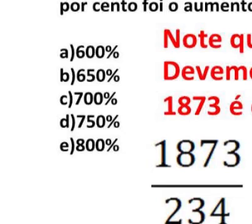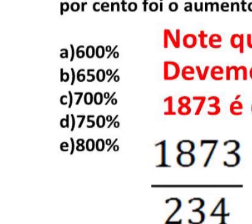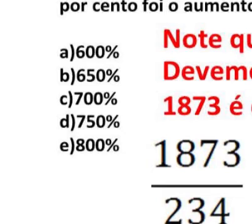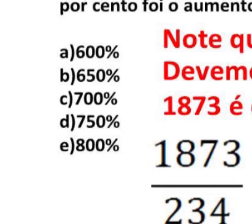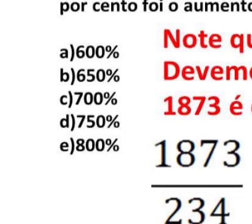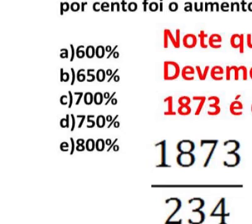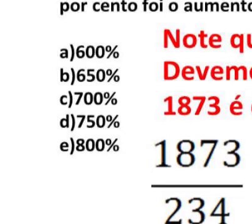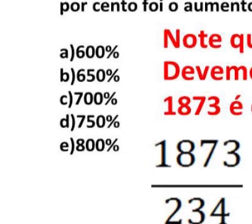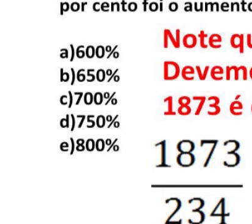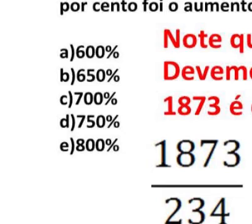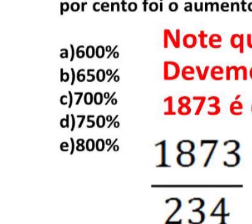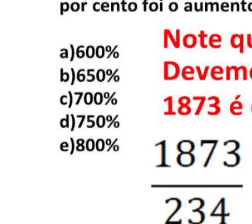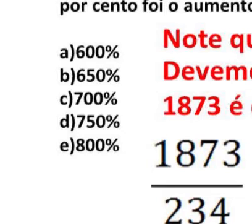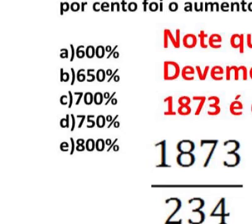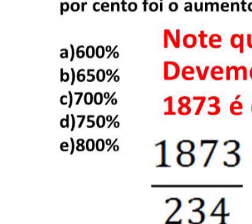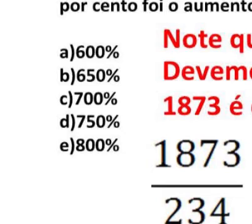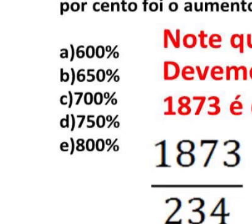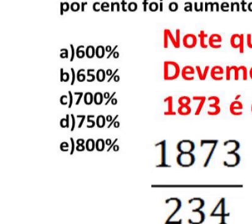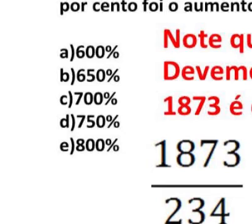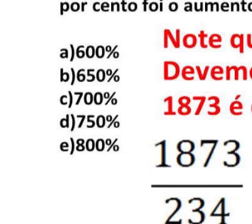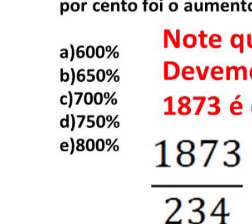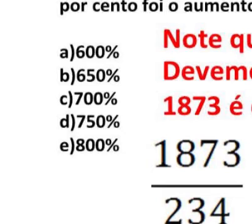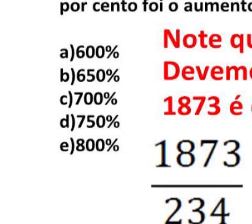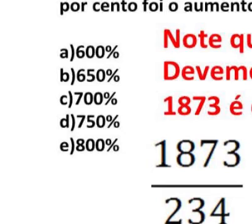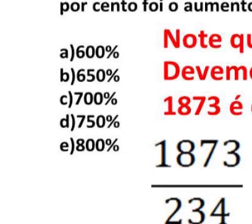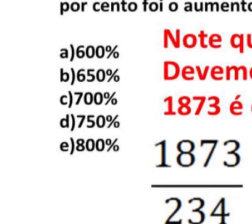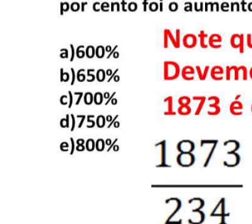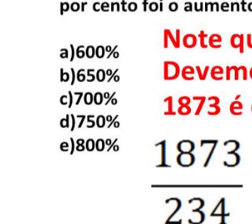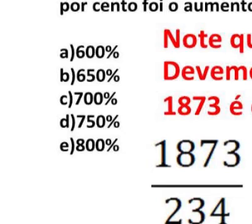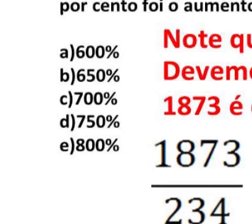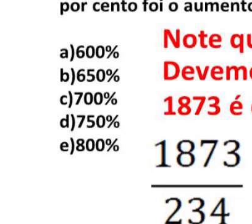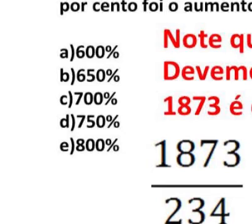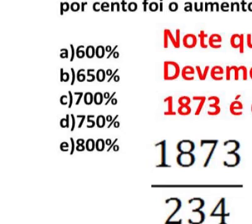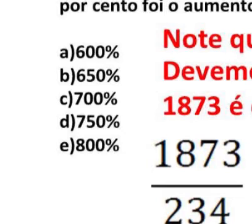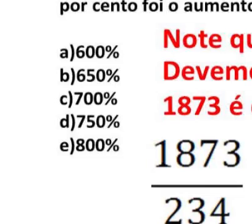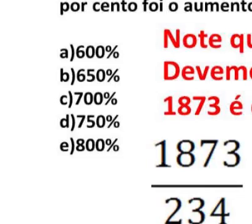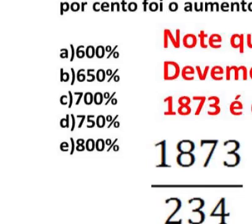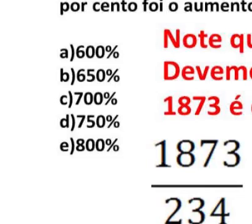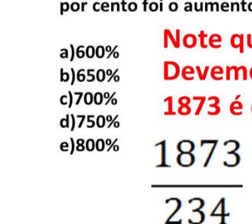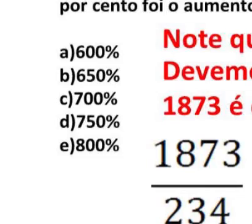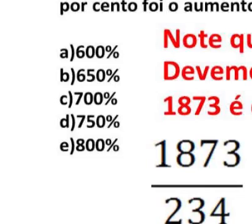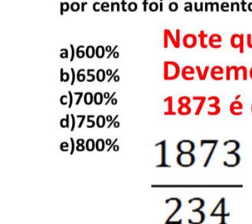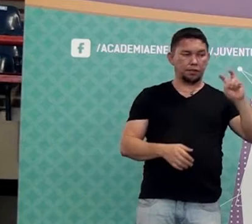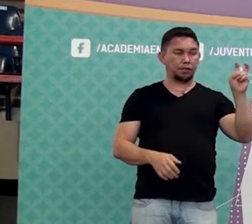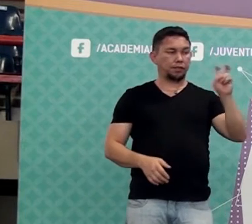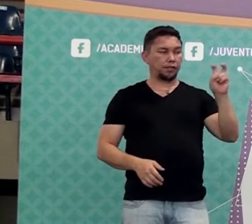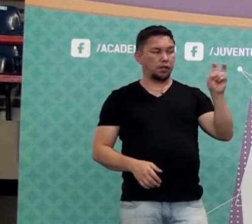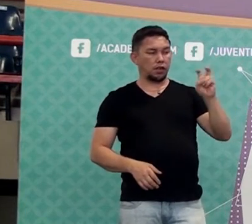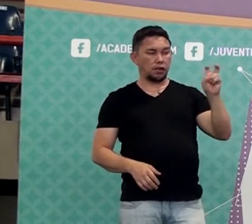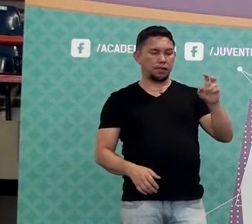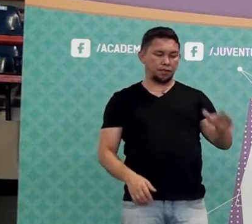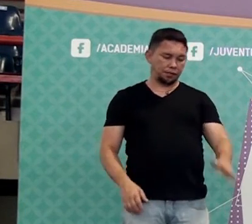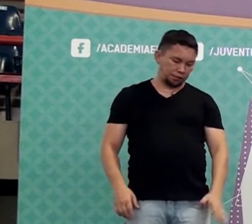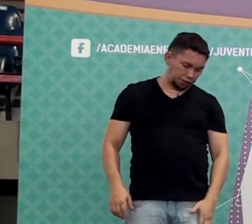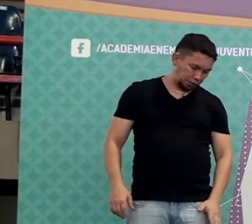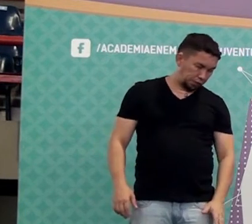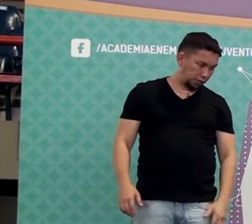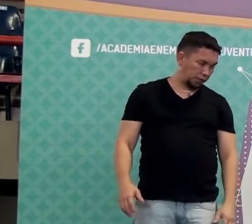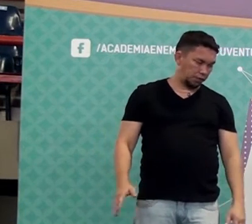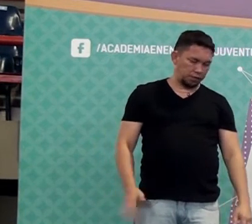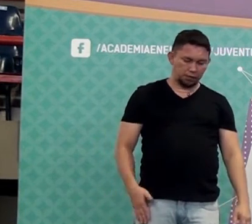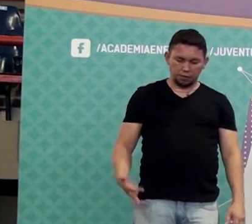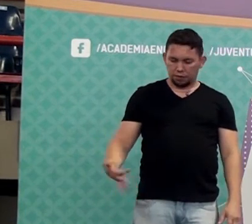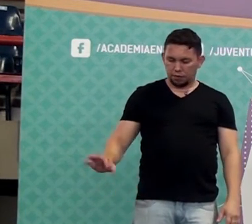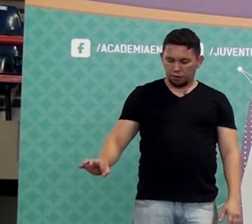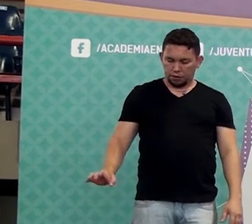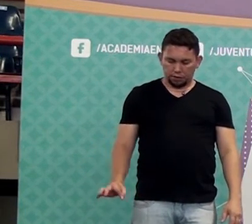você sabe quantas vezes aumentou. Não é verdade? Por exemplo, ó. Eu tenho cinco reais. Nesse bolso. Nesse aqui eu tenho